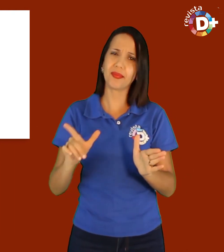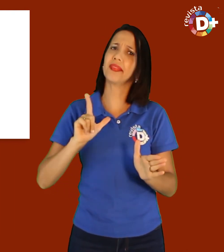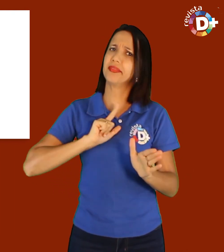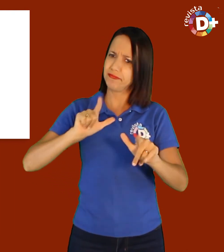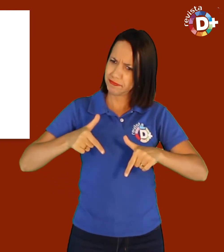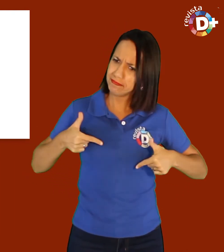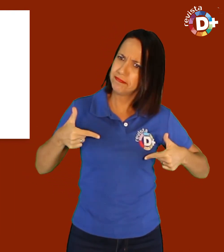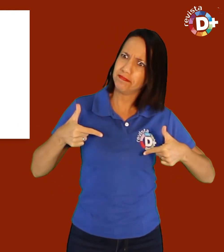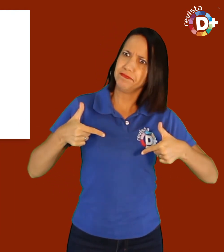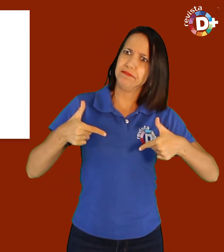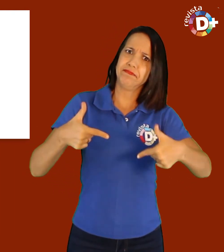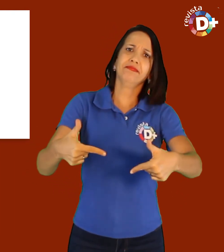acessíveis.